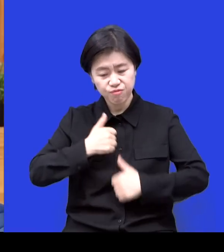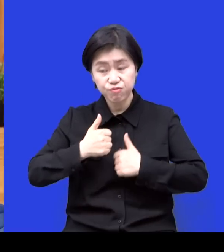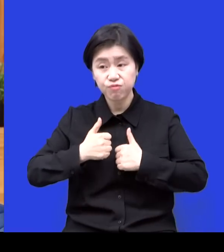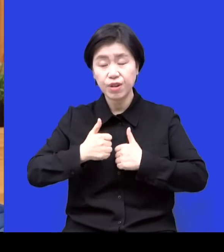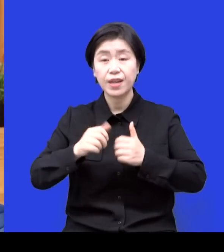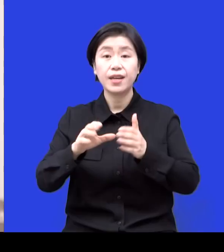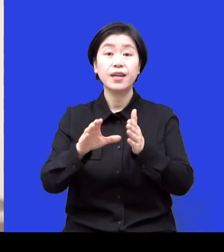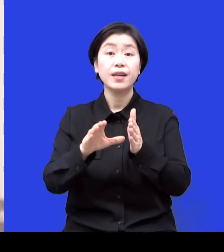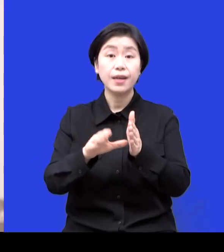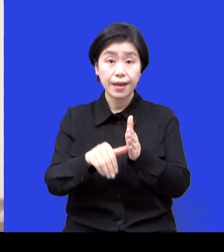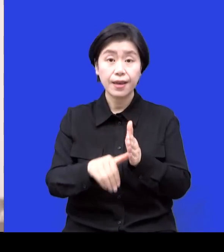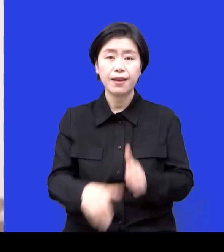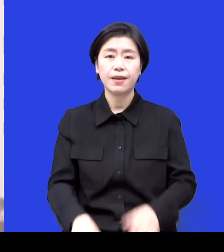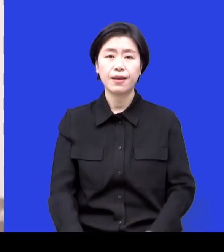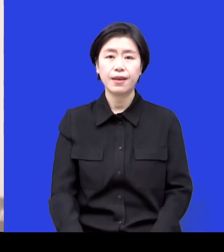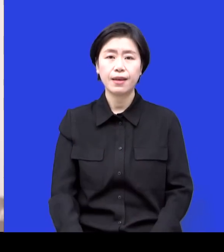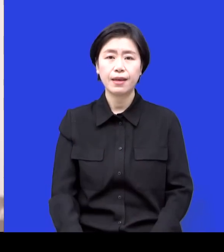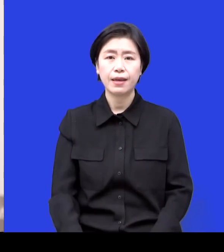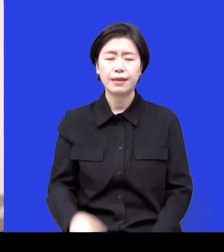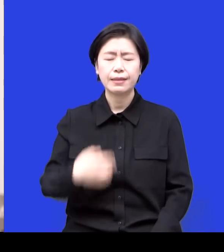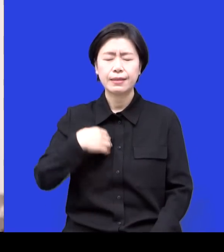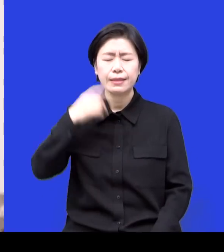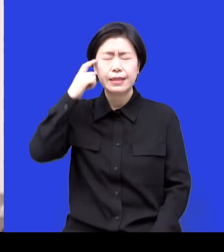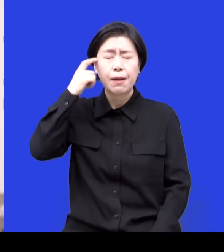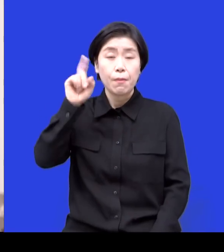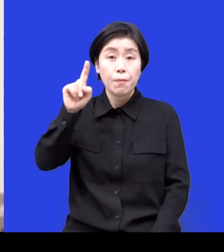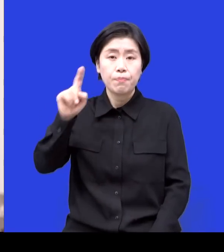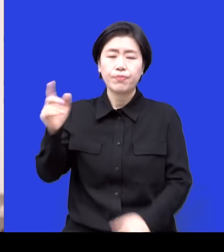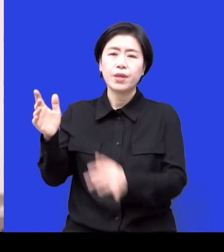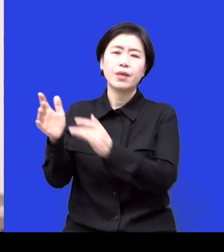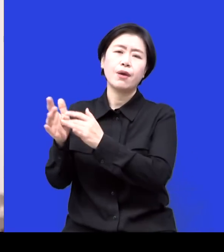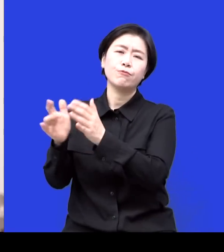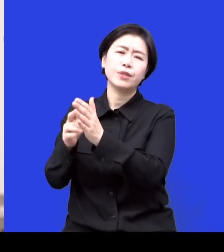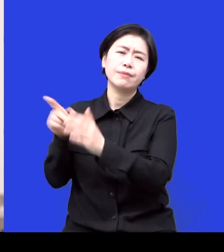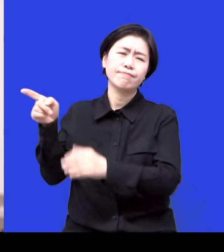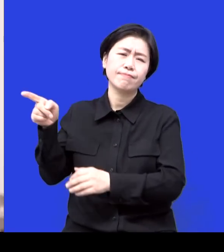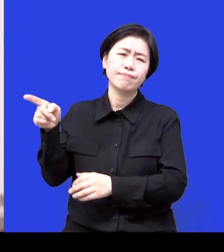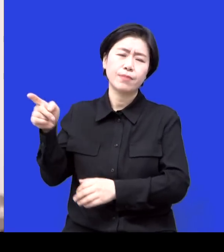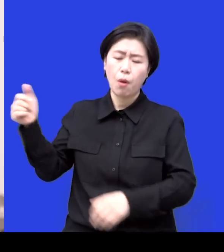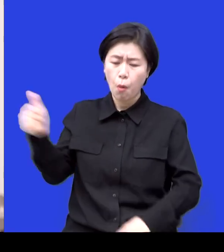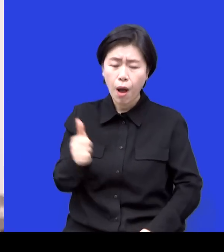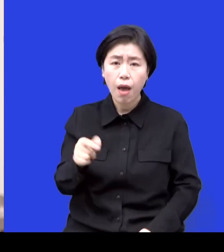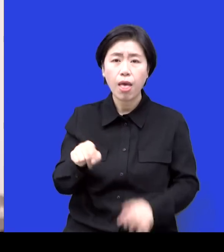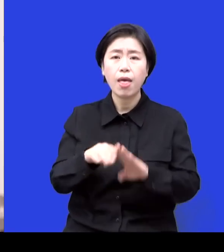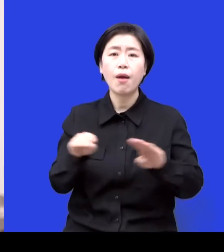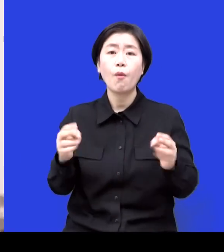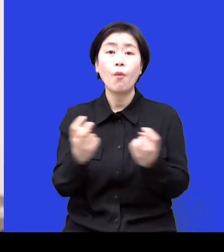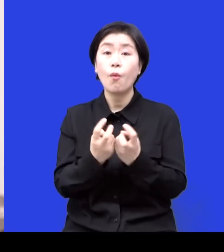그때는 예수님을 묵상했을 때 베드로의 세 번 부인한 거 아시면서도 그런